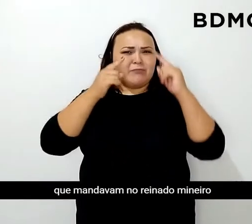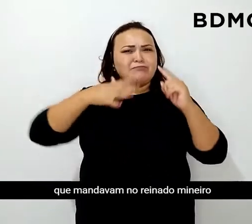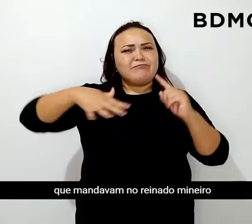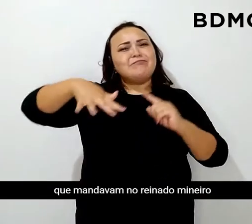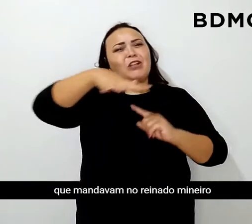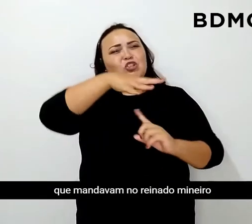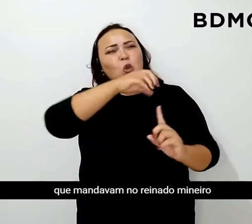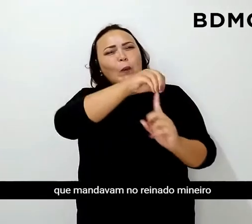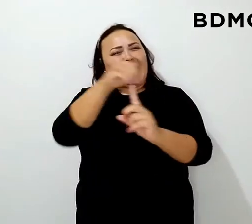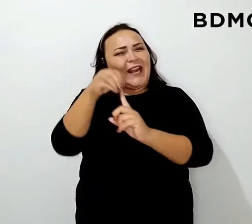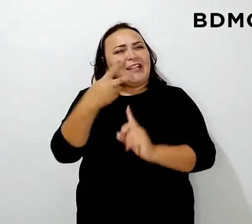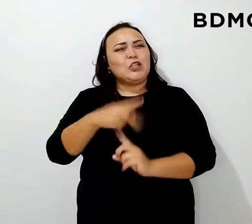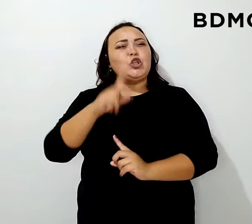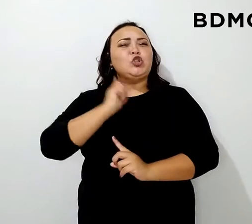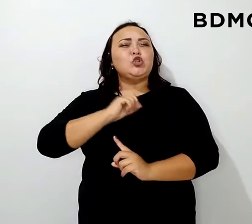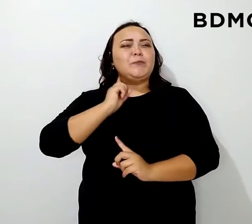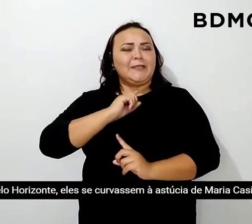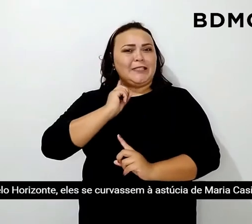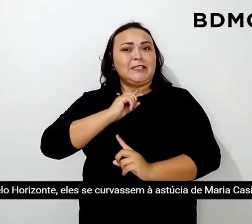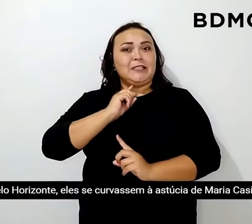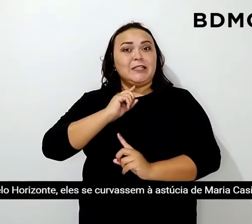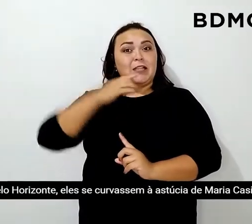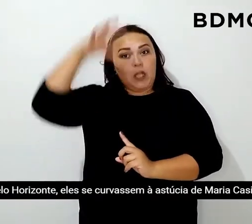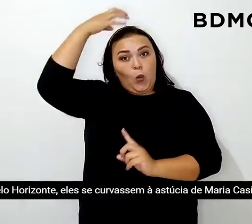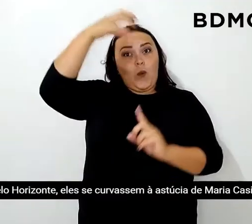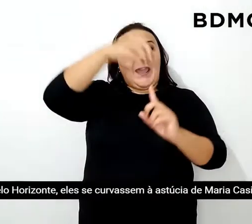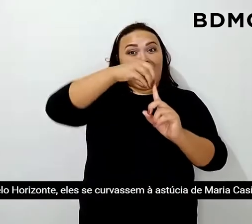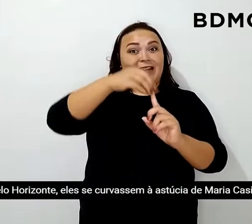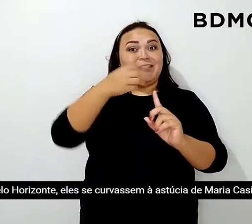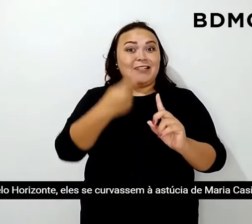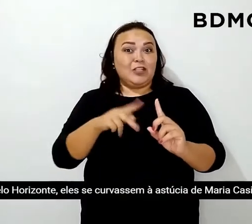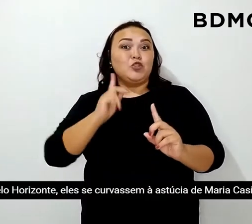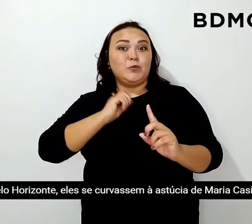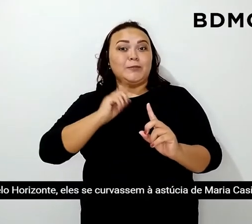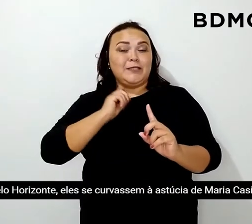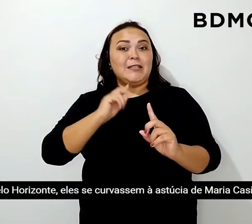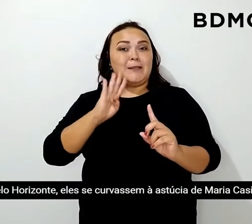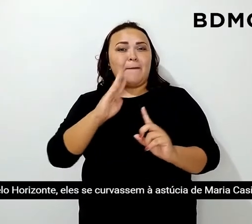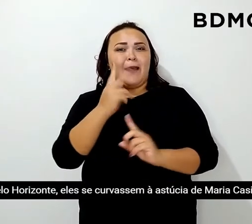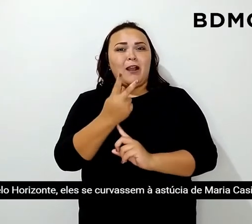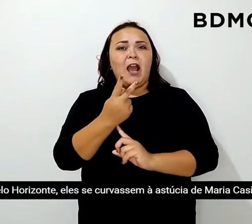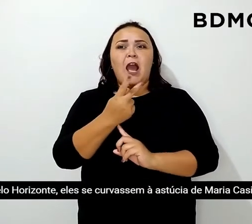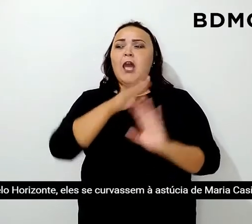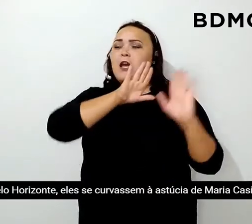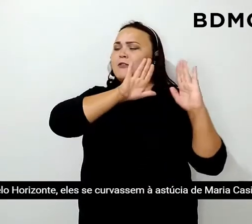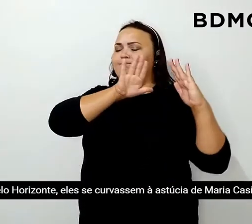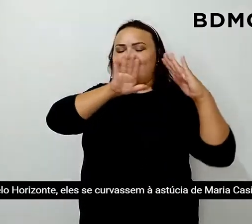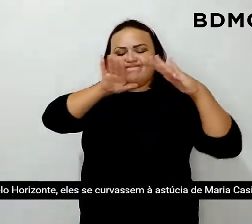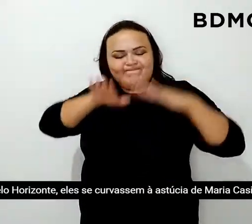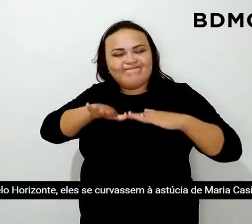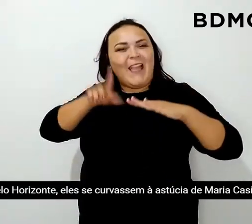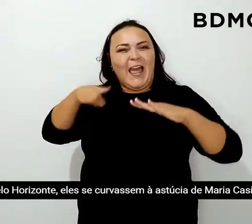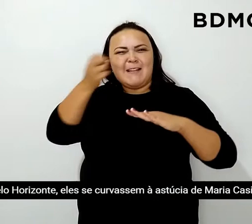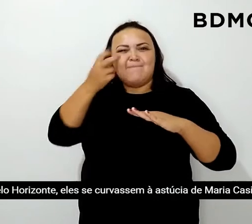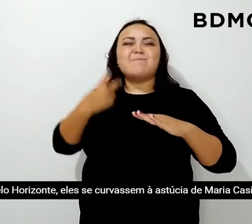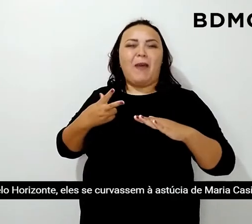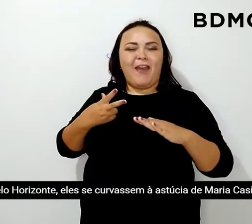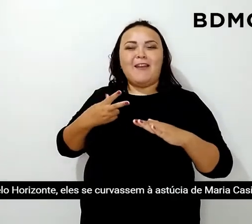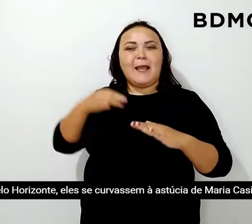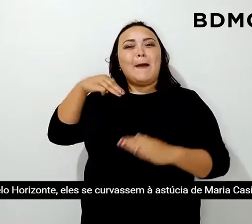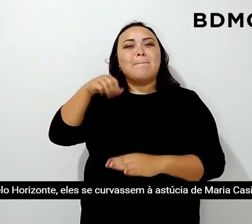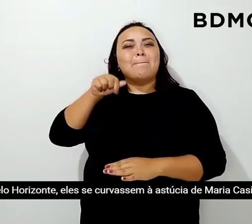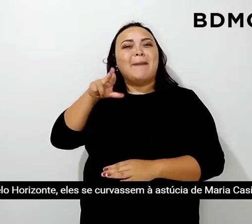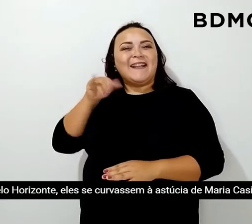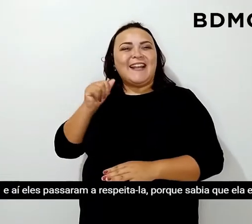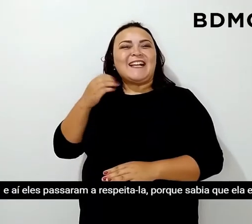mandavam no reinado mineiro de Belo Horizonte, eles se curvassem à astúcia de